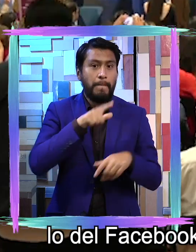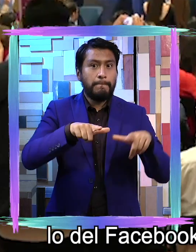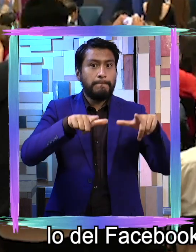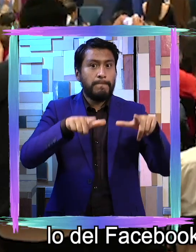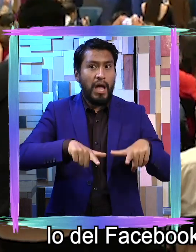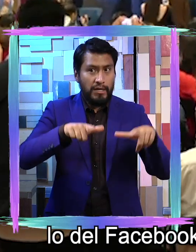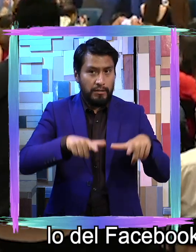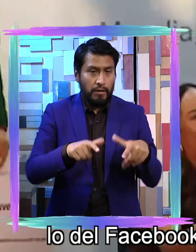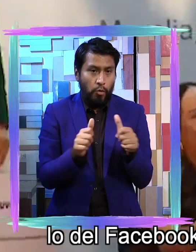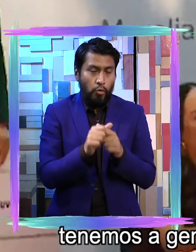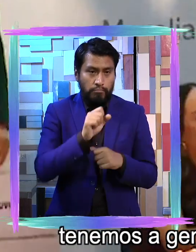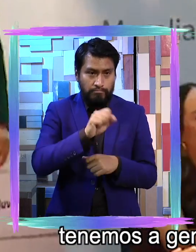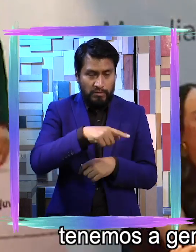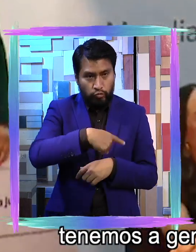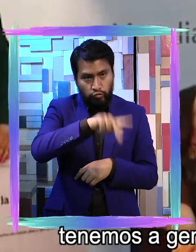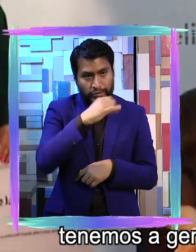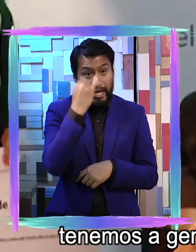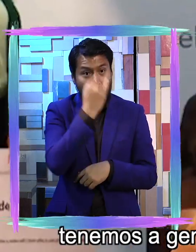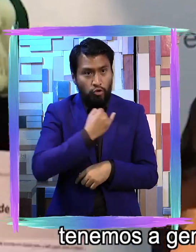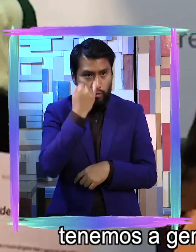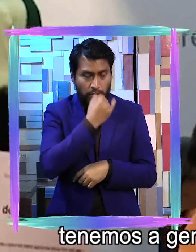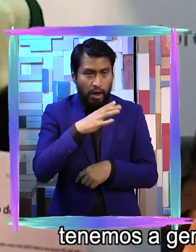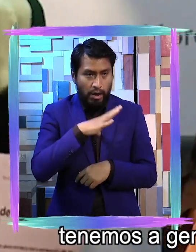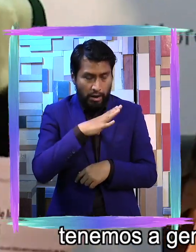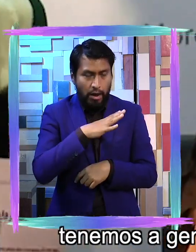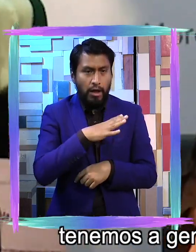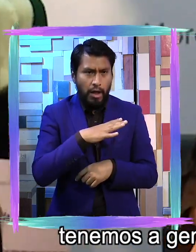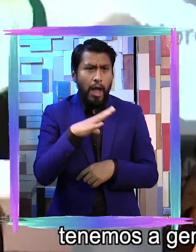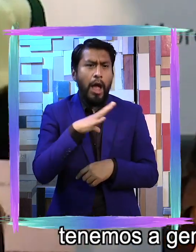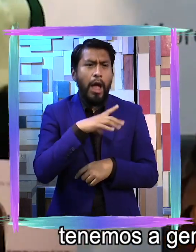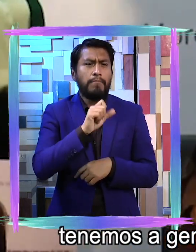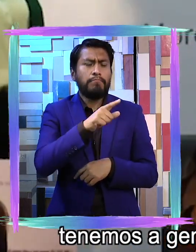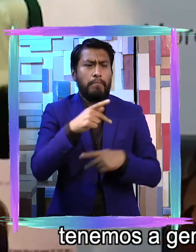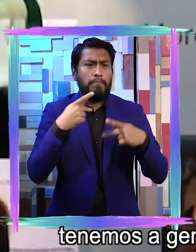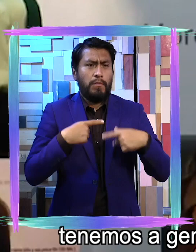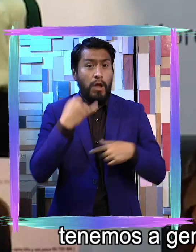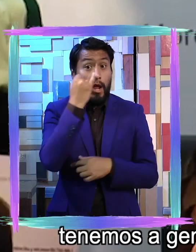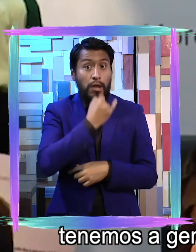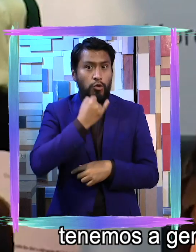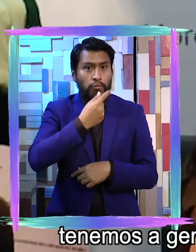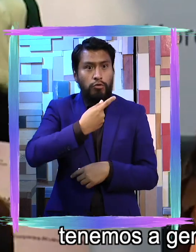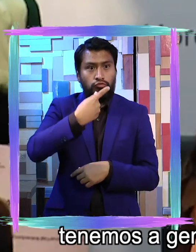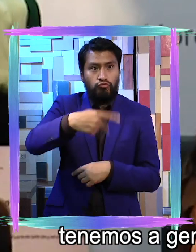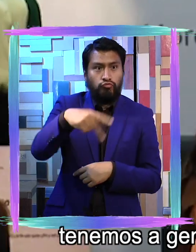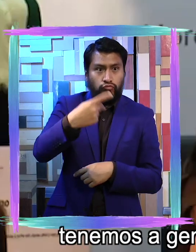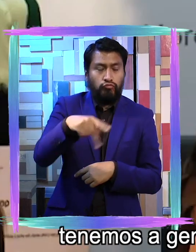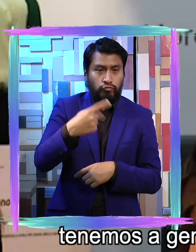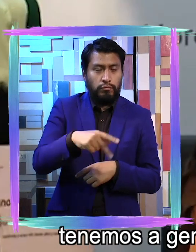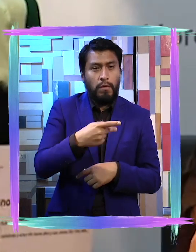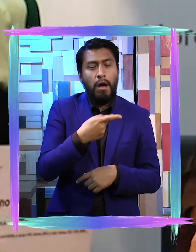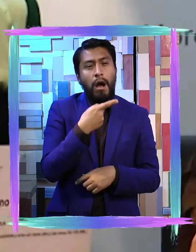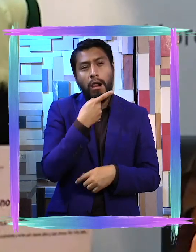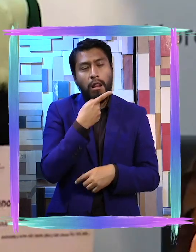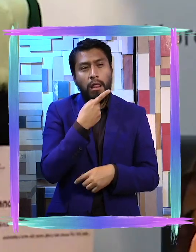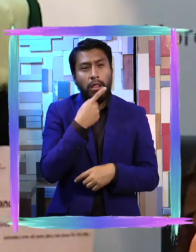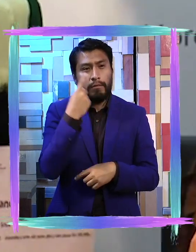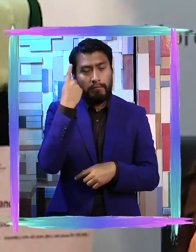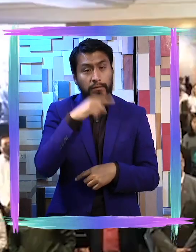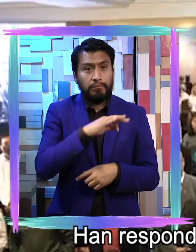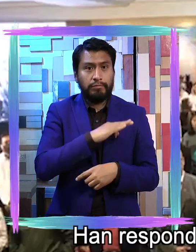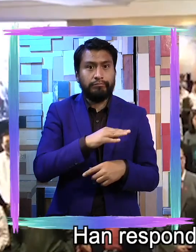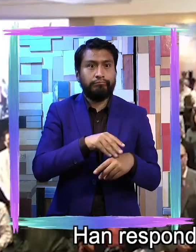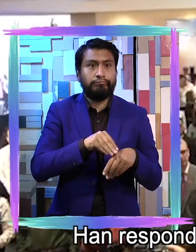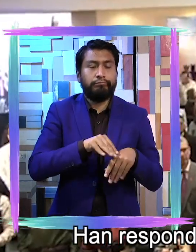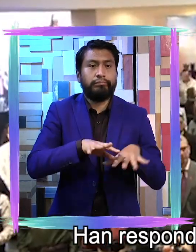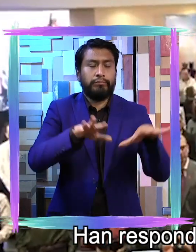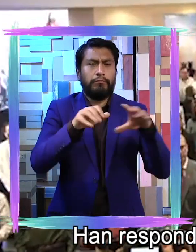ese lenguaje. Tenemos a gente con ese lenguaje para que lo puedan ir desarrollando.